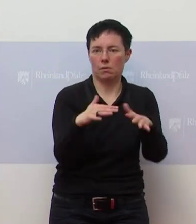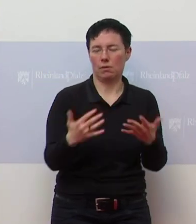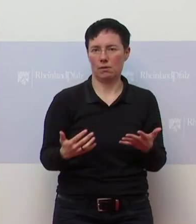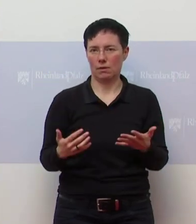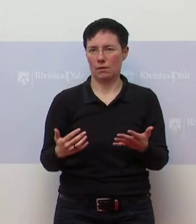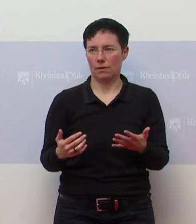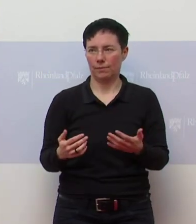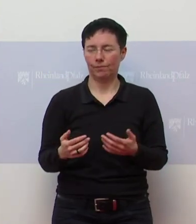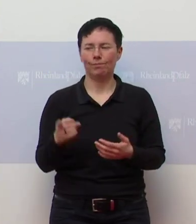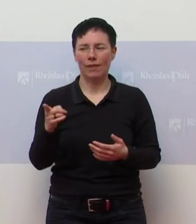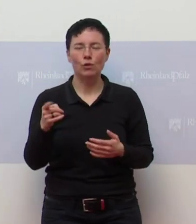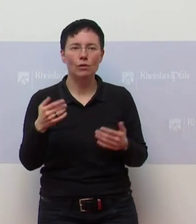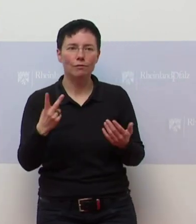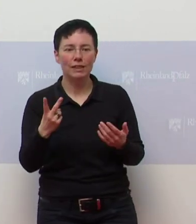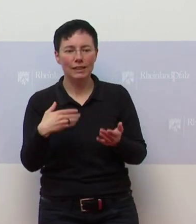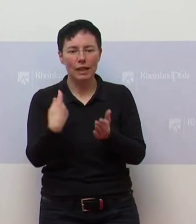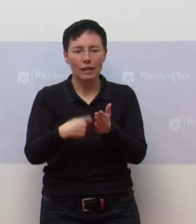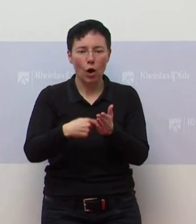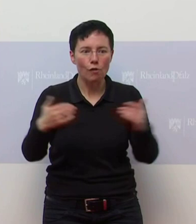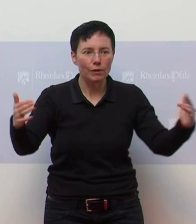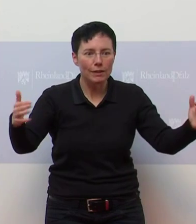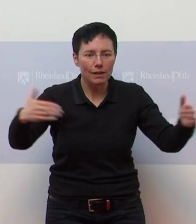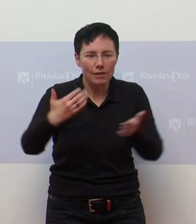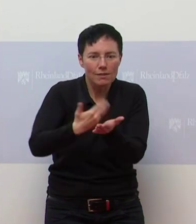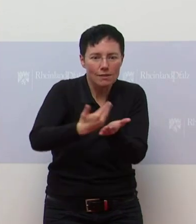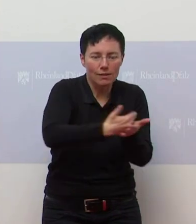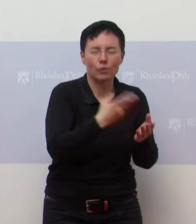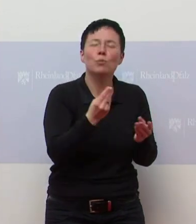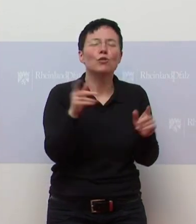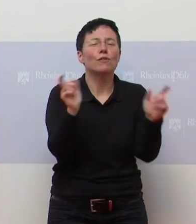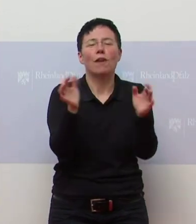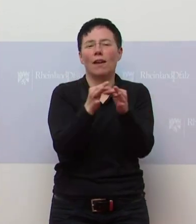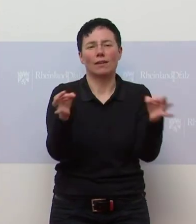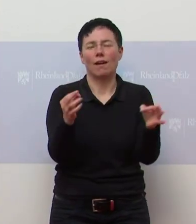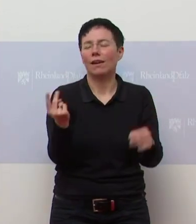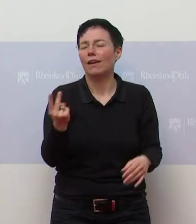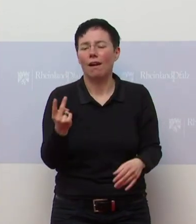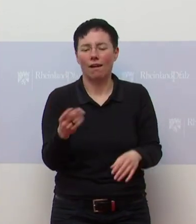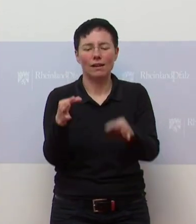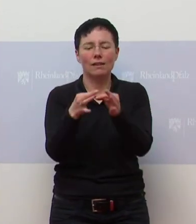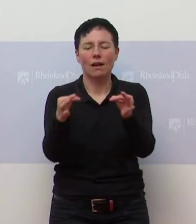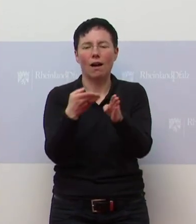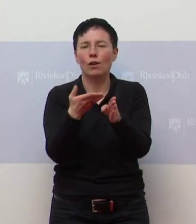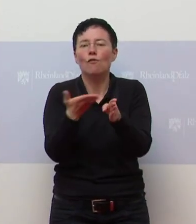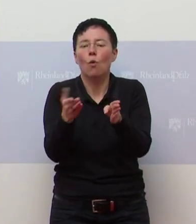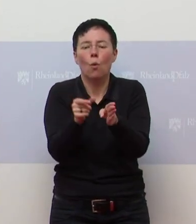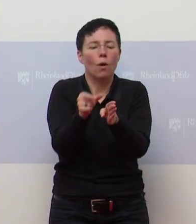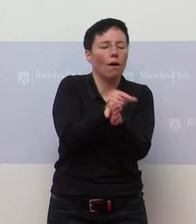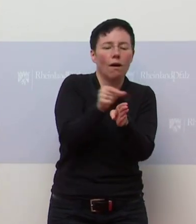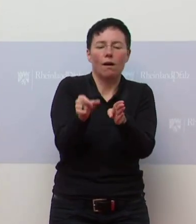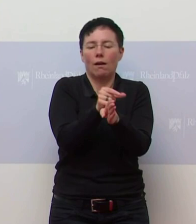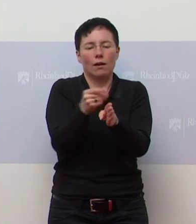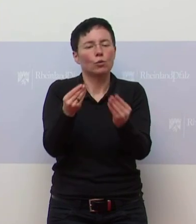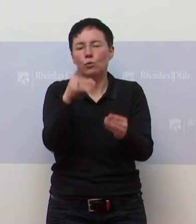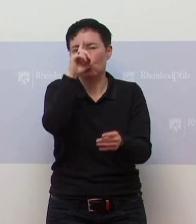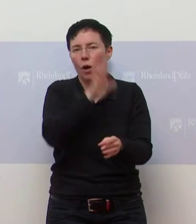Also die Hamsterkäufe vor Feiertagen, das ist eigentlich egal, wo sie den Tag vorher hinlegen. Die finden nun mal